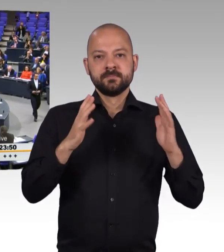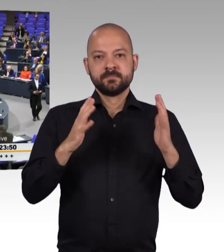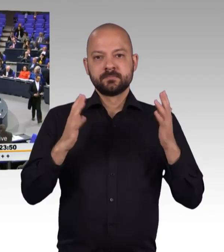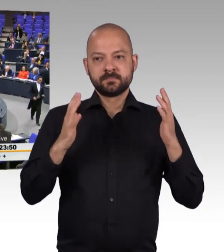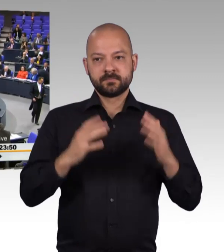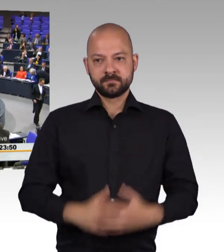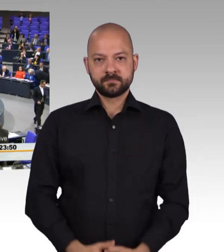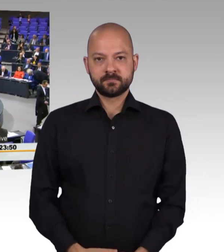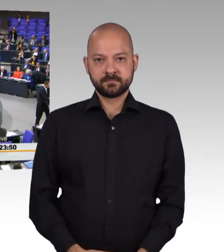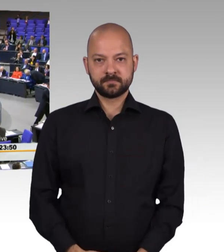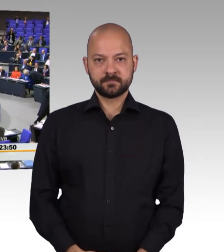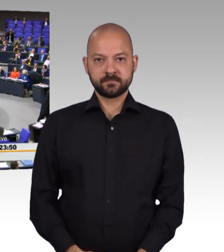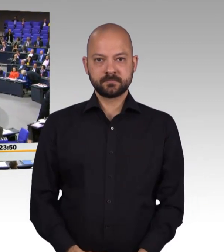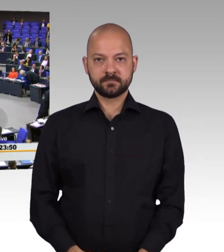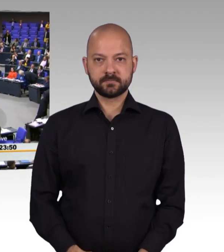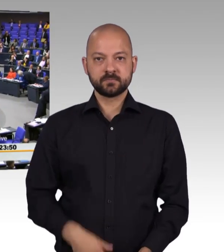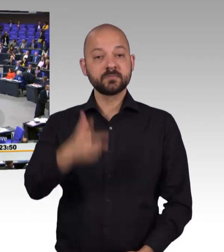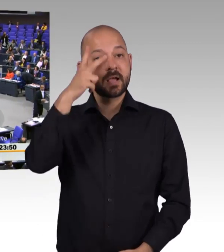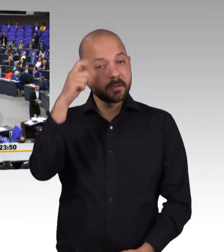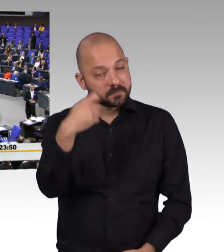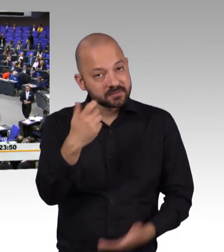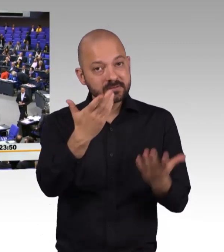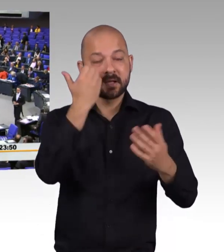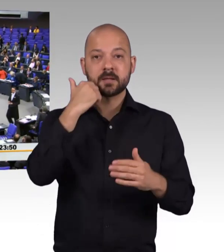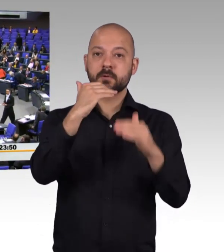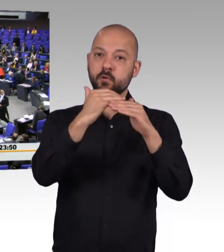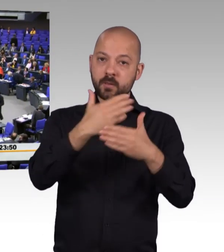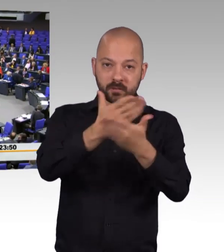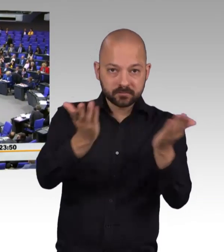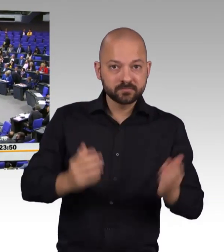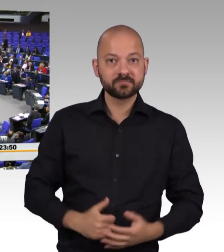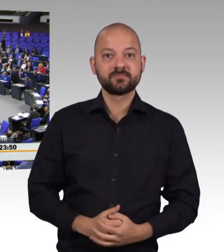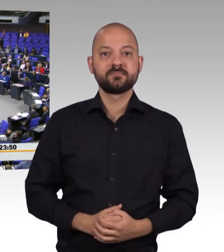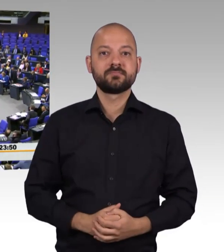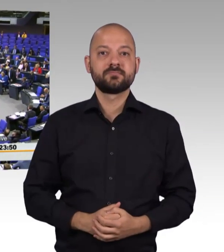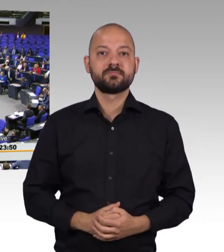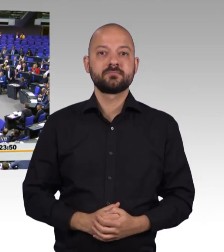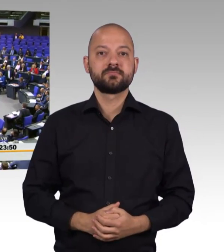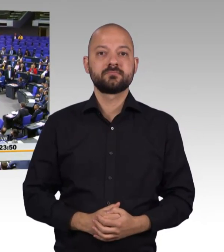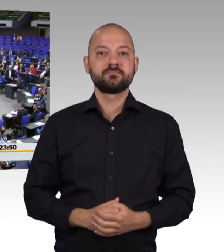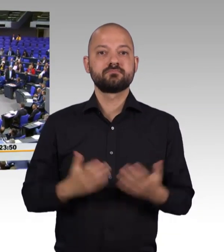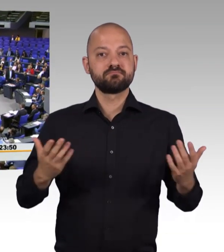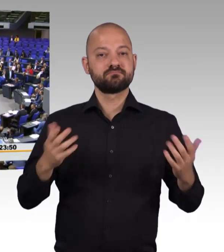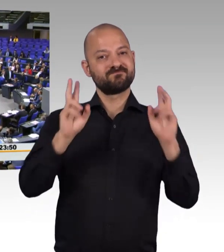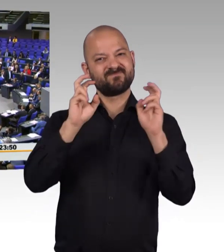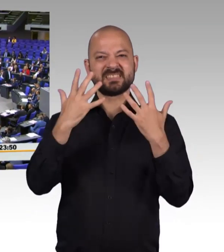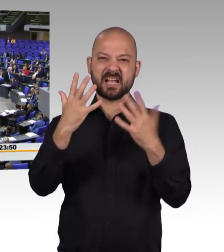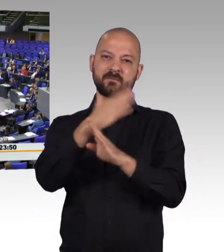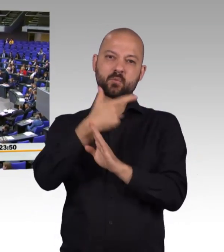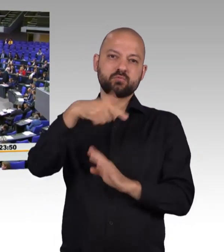Herr Präsident! Liebe Kolleginnen und Kollegen! Es ist 10 vor 12 zur Primetime. Im Deutschen Bundestag verhandeln wir